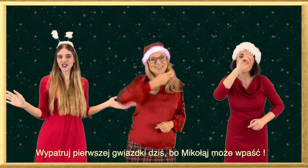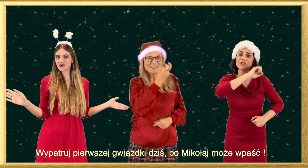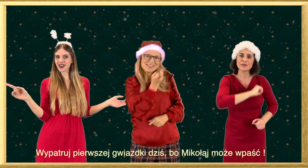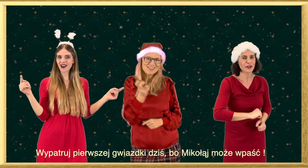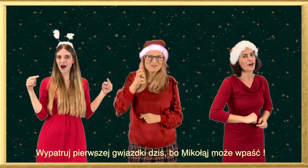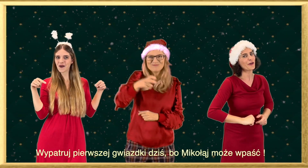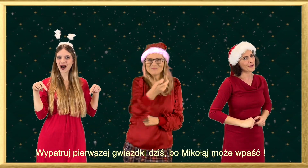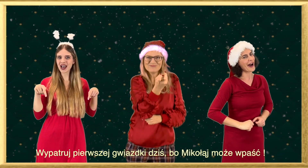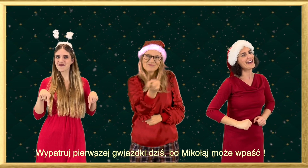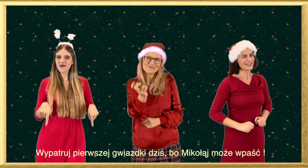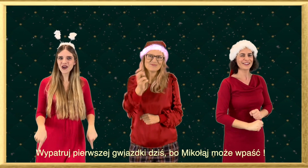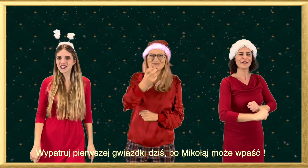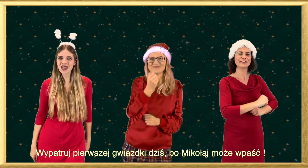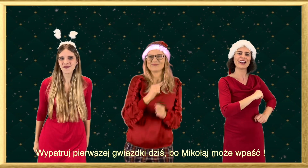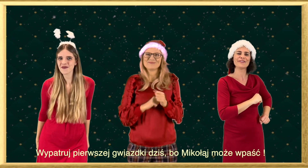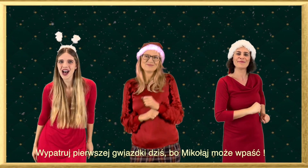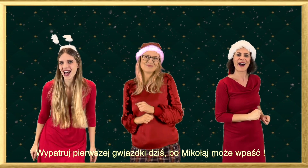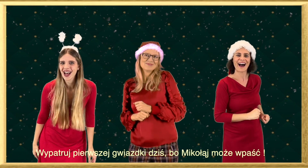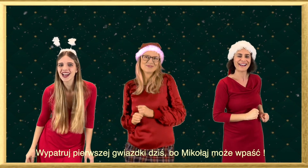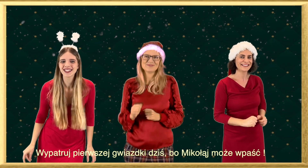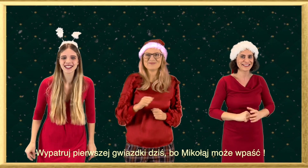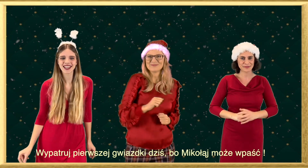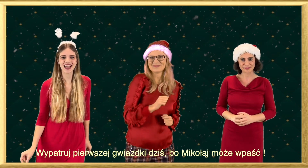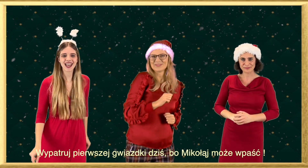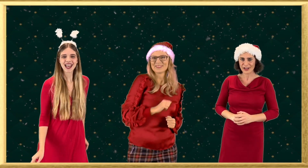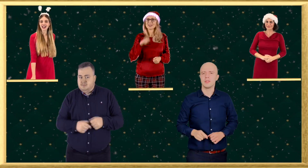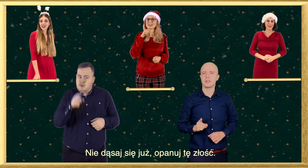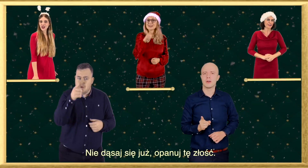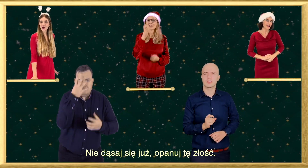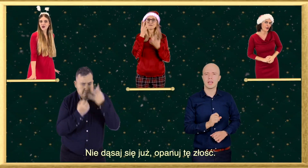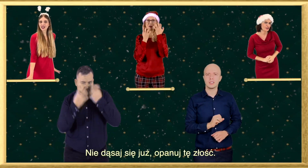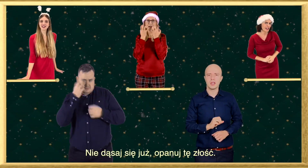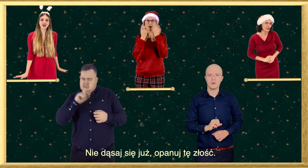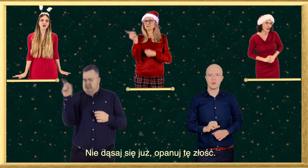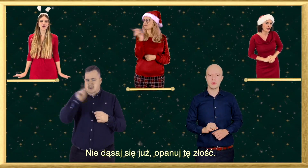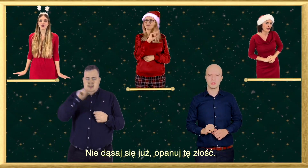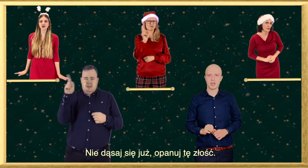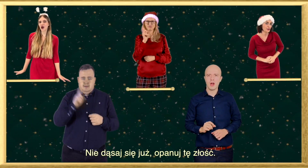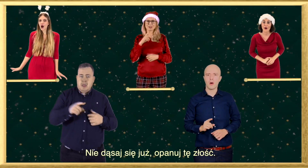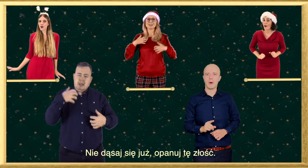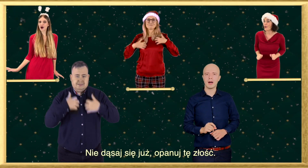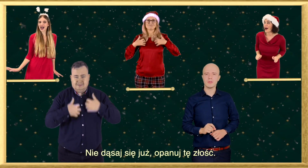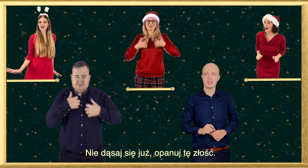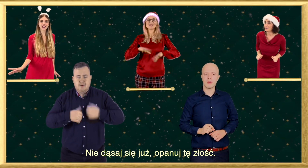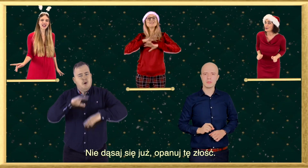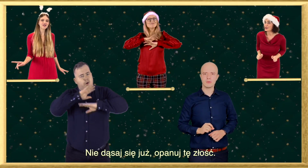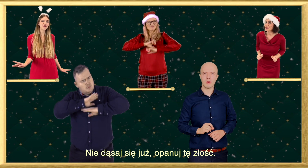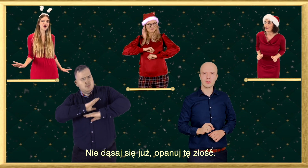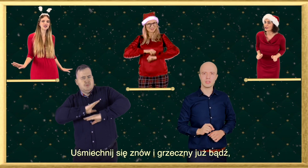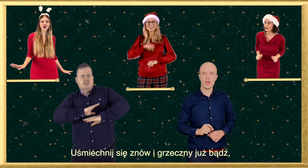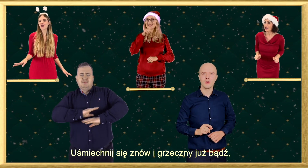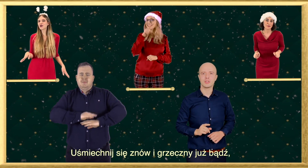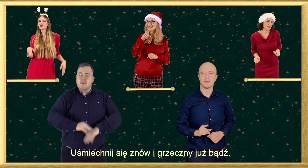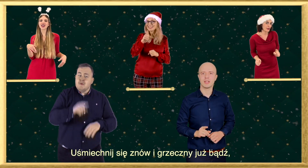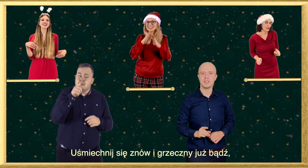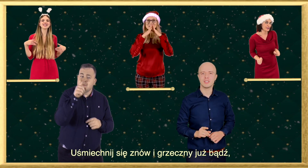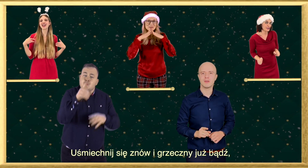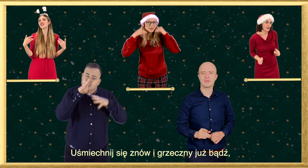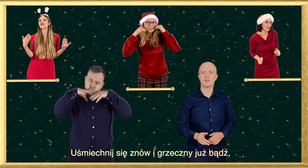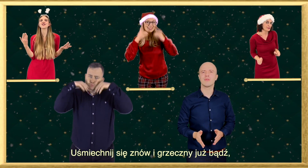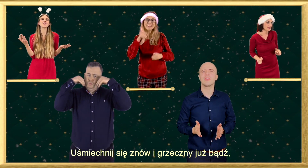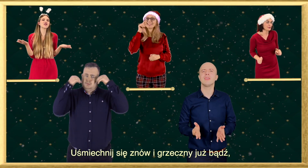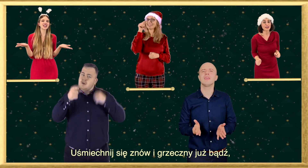dziś Bo Mikołaj może spaść Nie dostaj się już Opamyl tę złość